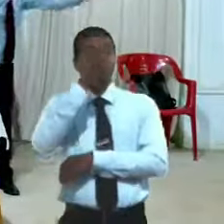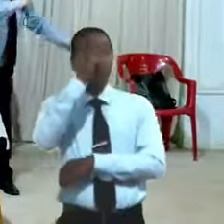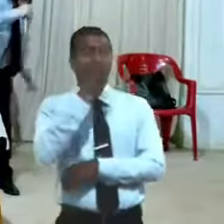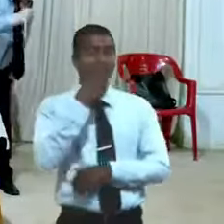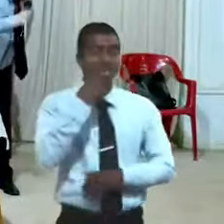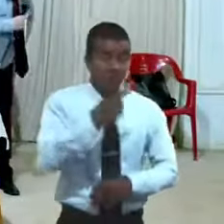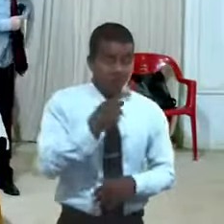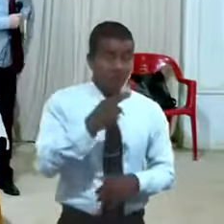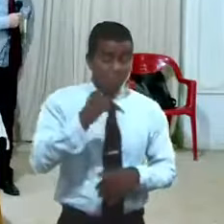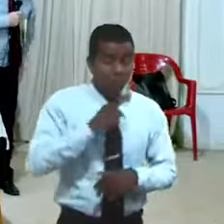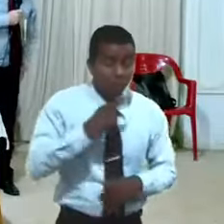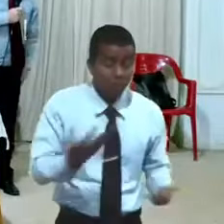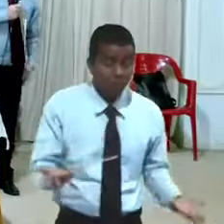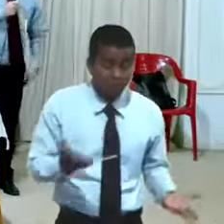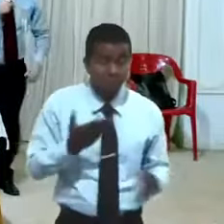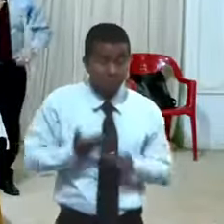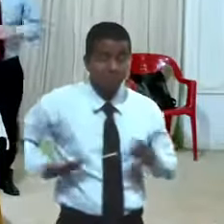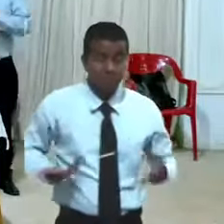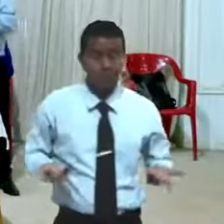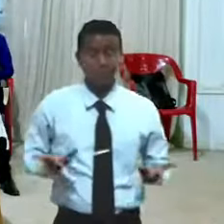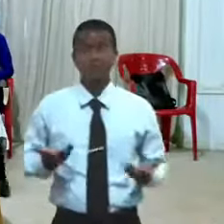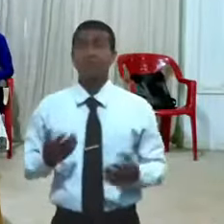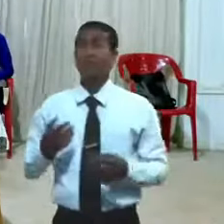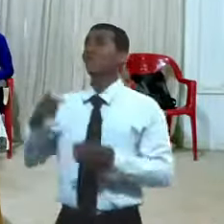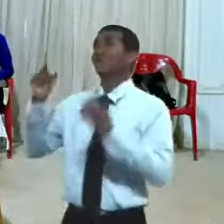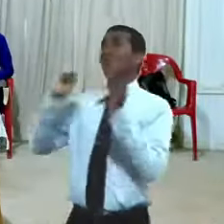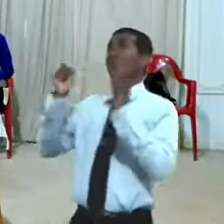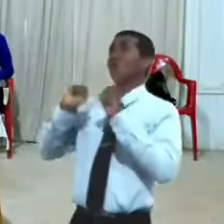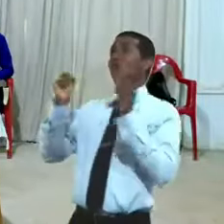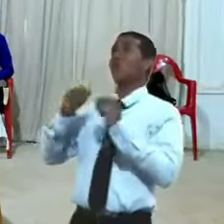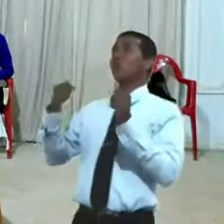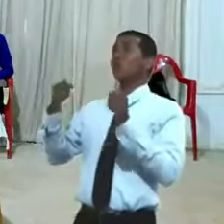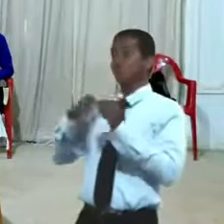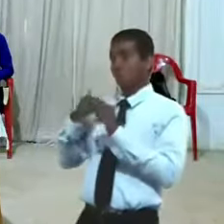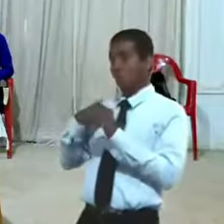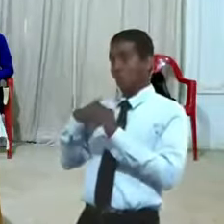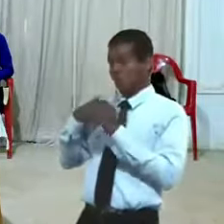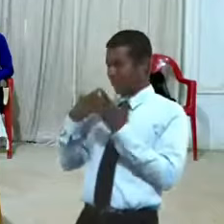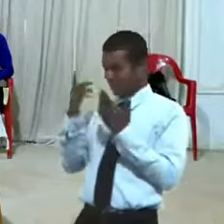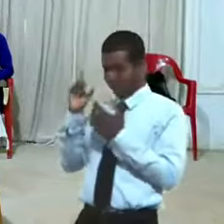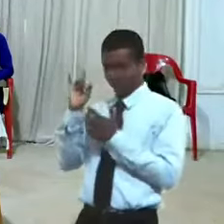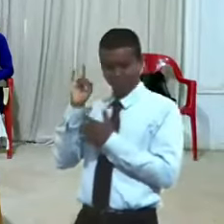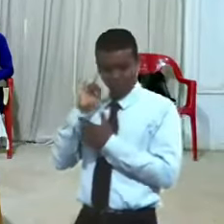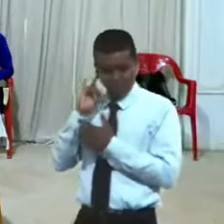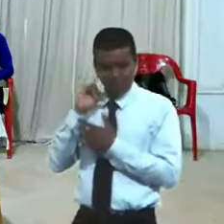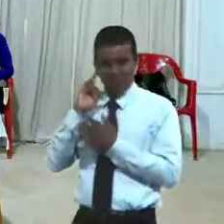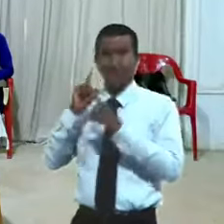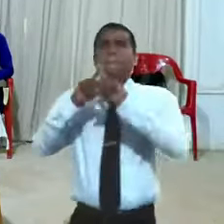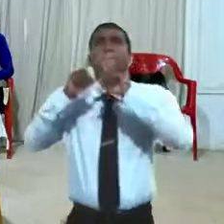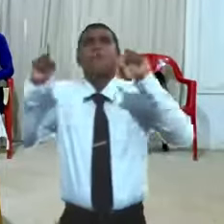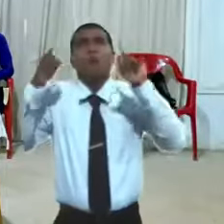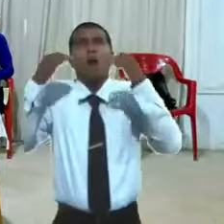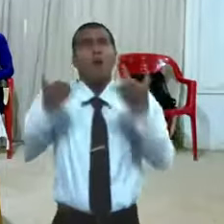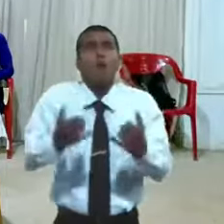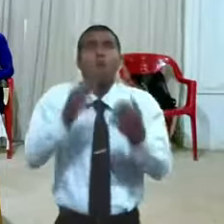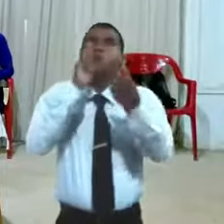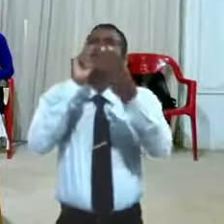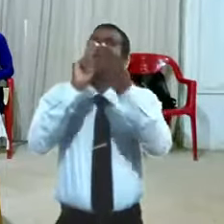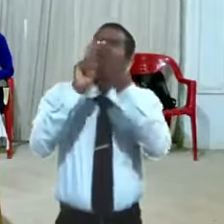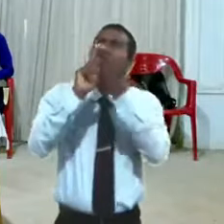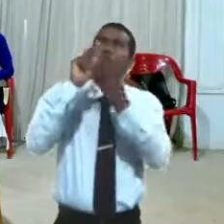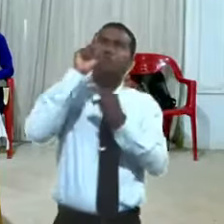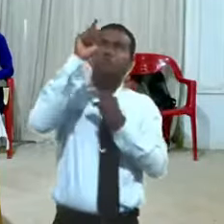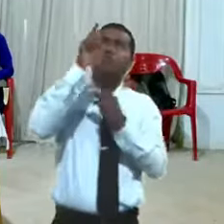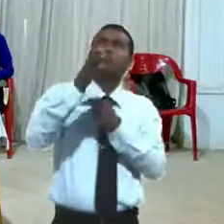a responder si yo de oídas te había oído pero ahora que conozco que eres más grande